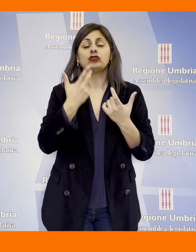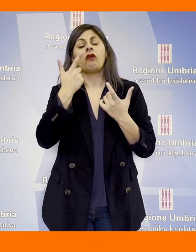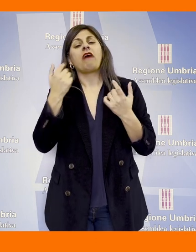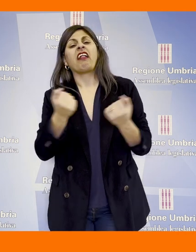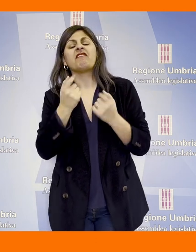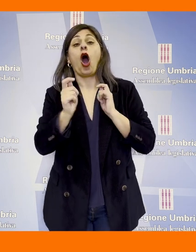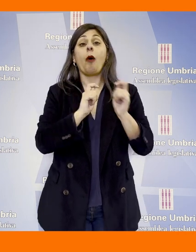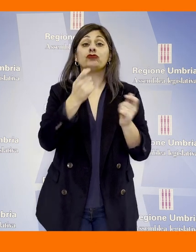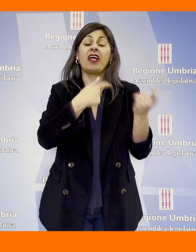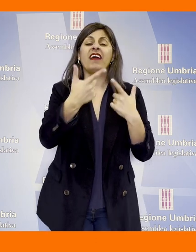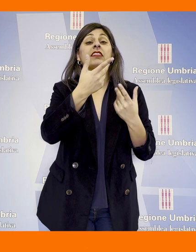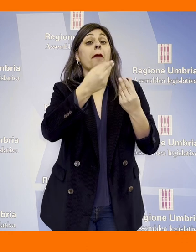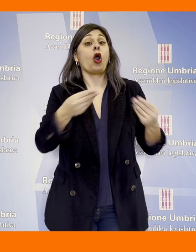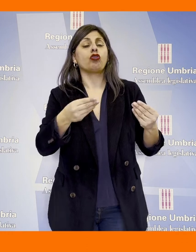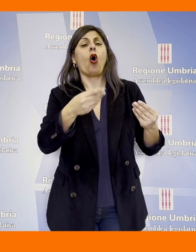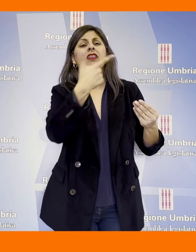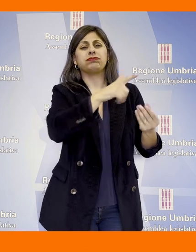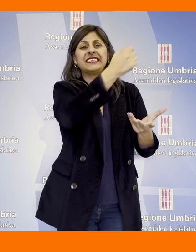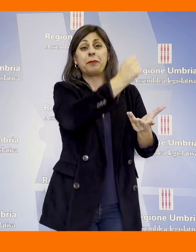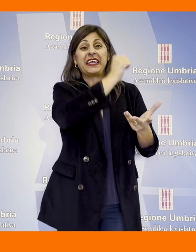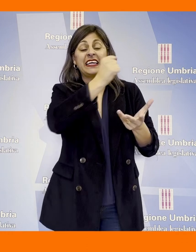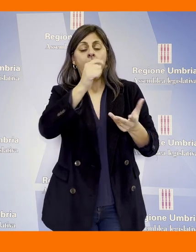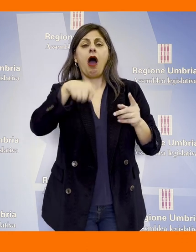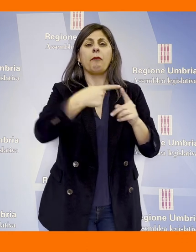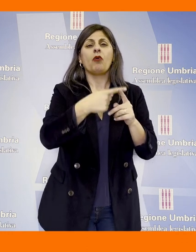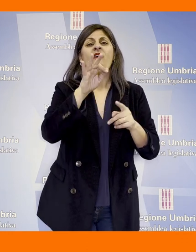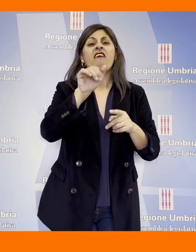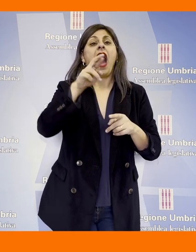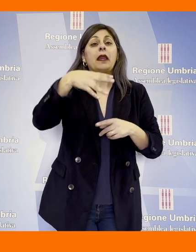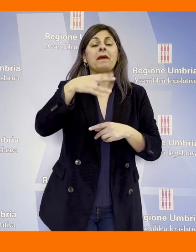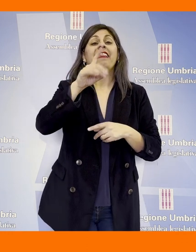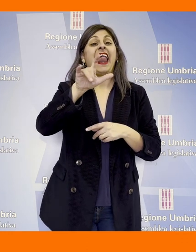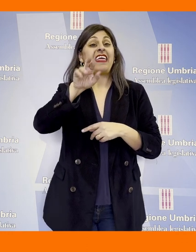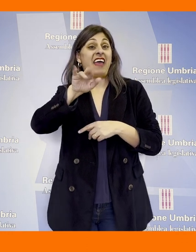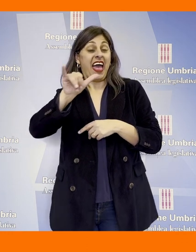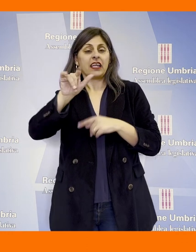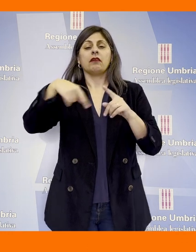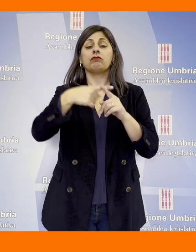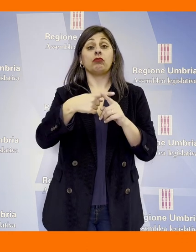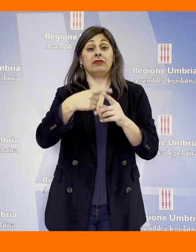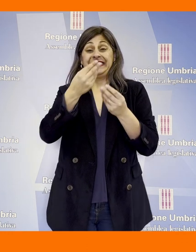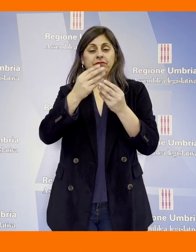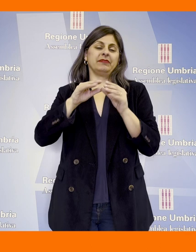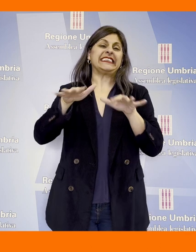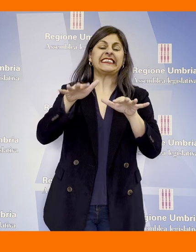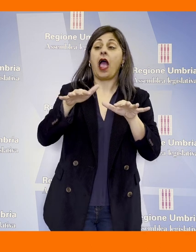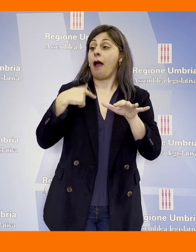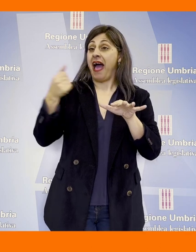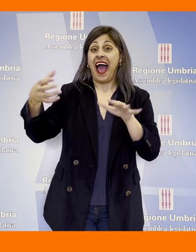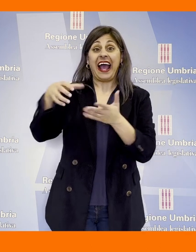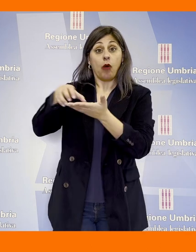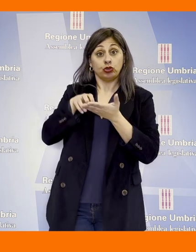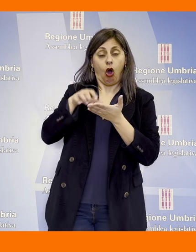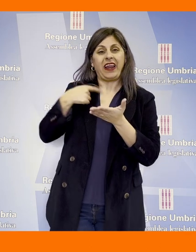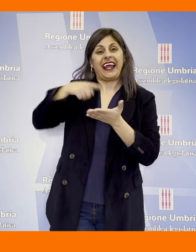attività commerciali di vendita di prodotti sfusi alla spina, iniziative di farm delivery e sistemi di restituzione con cauzione, d